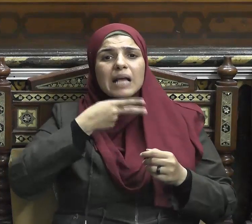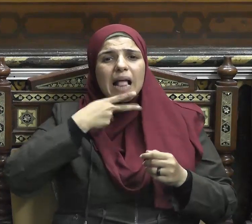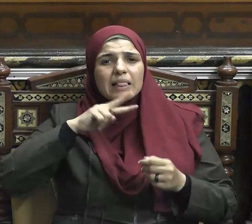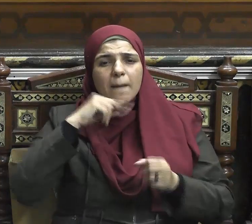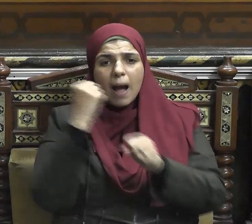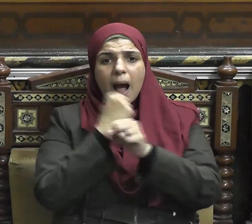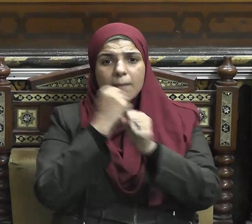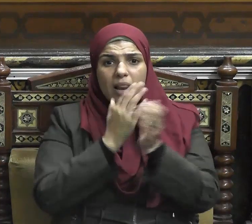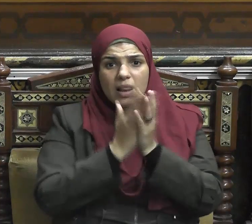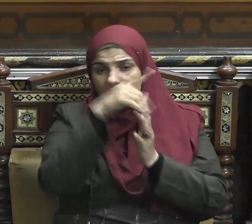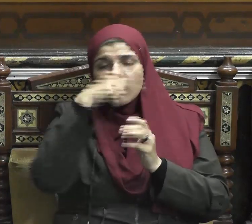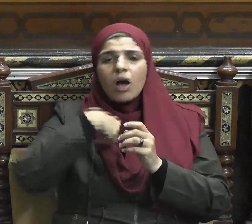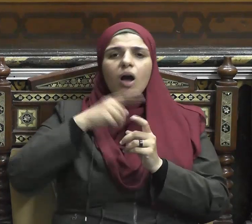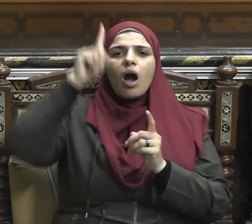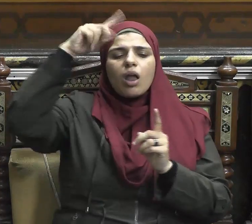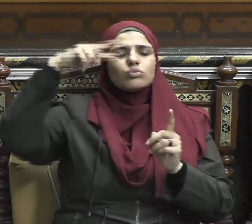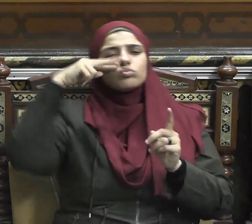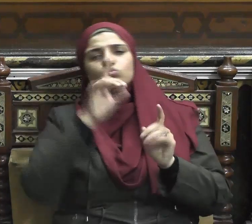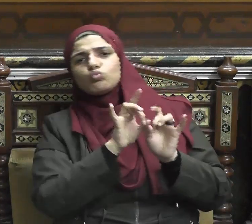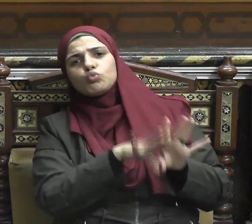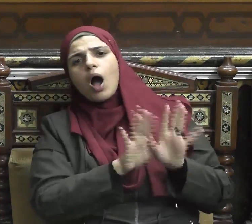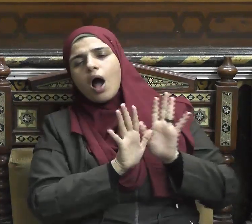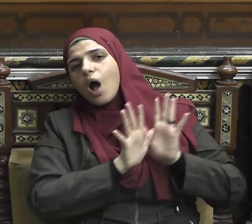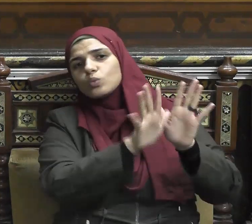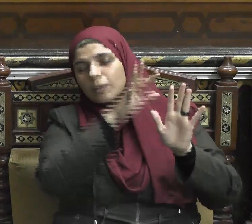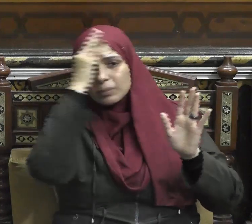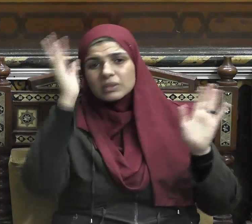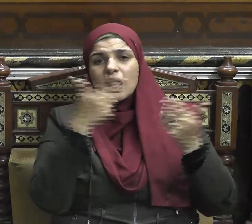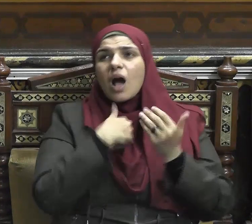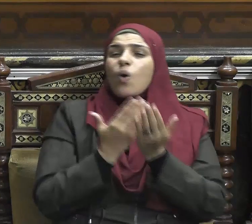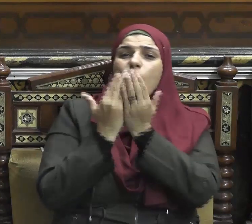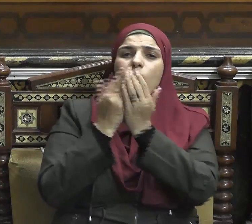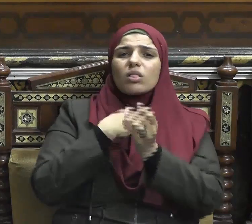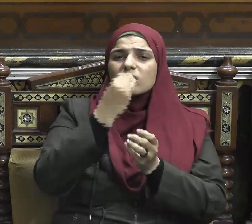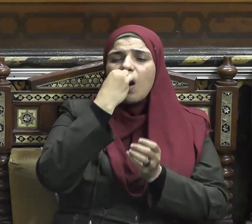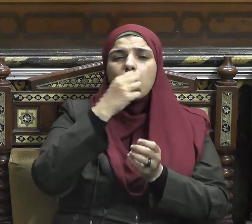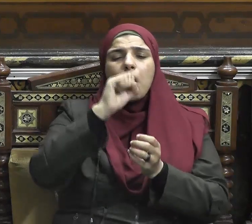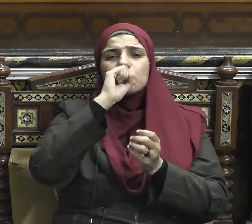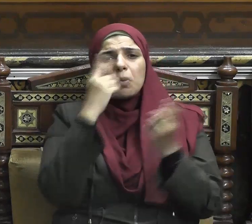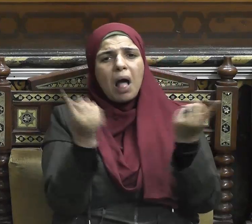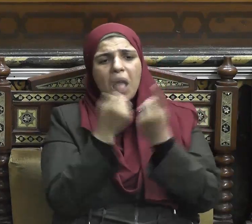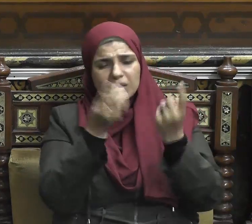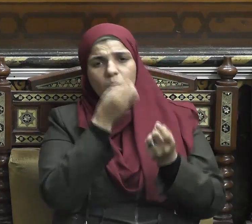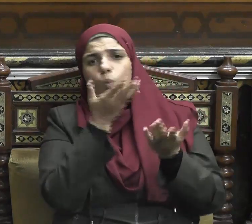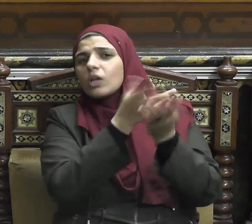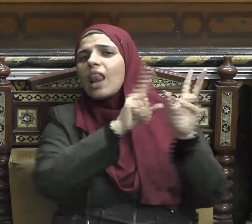يرفث ولا يصخب فإن سابه أحد أو قاتله فليقل